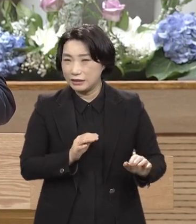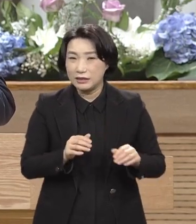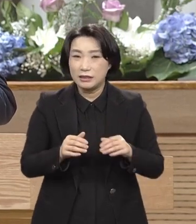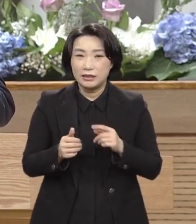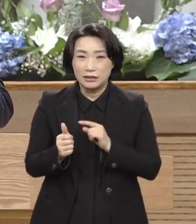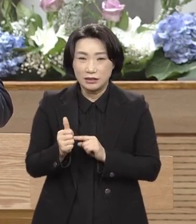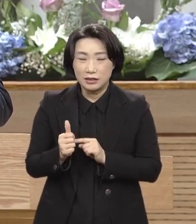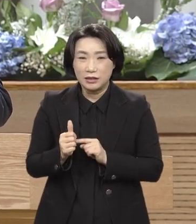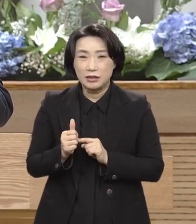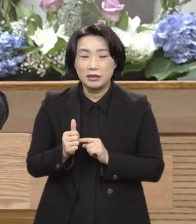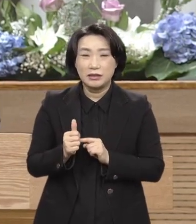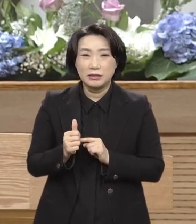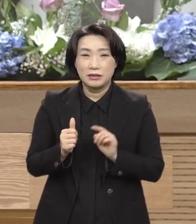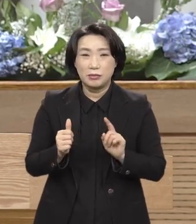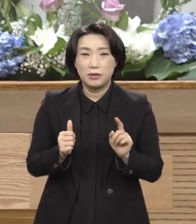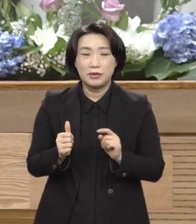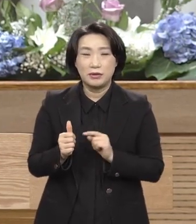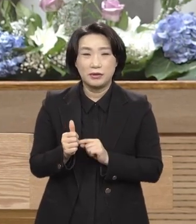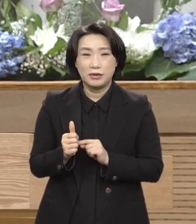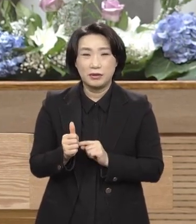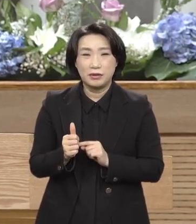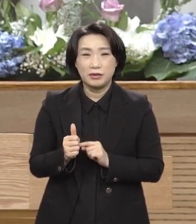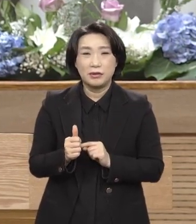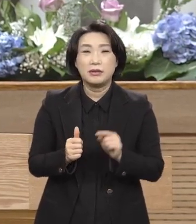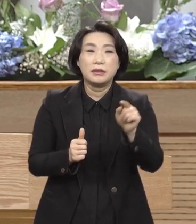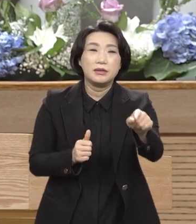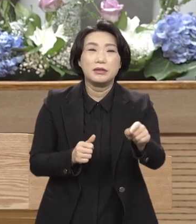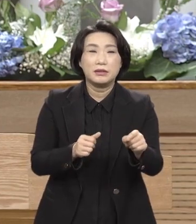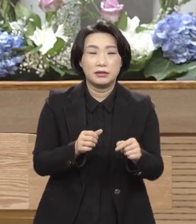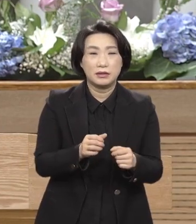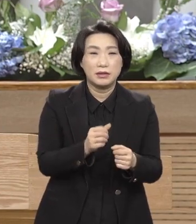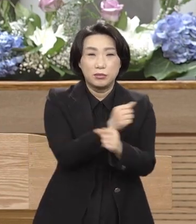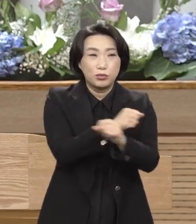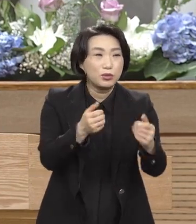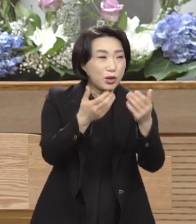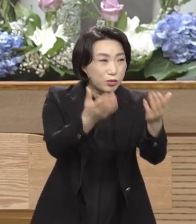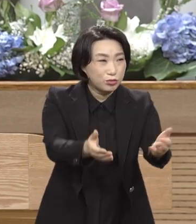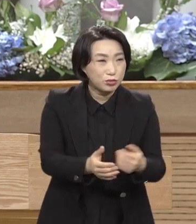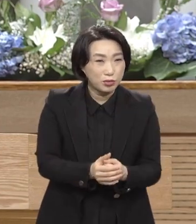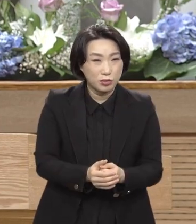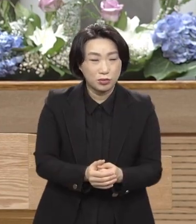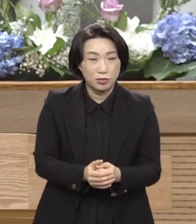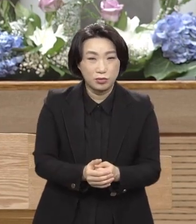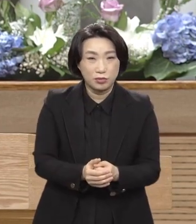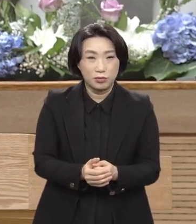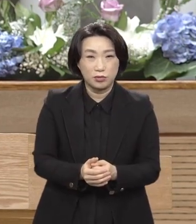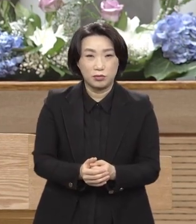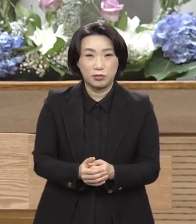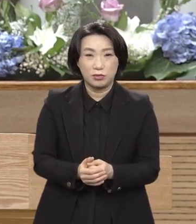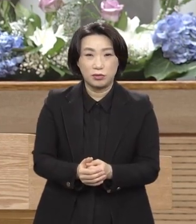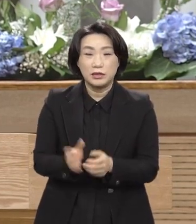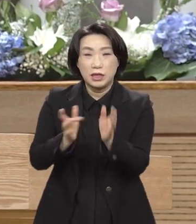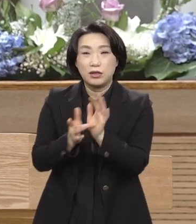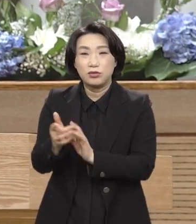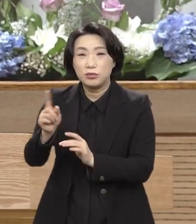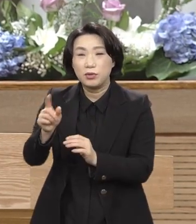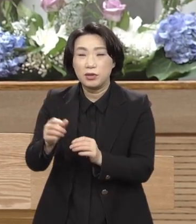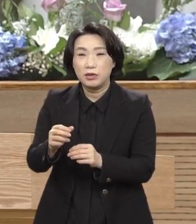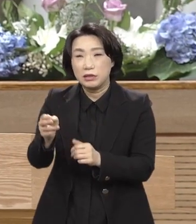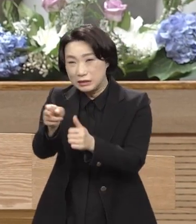빌라도가 바라바는 저희에게 놓아주게 하고 예수는 채찍질하고